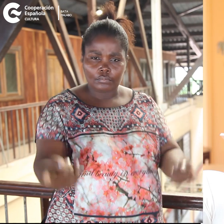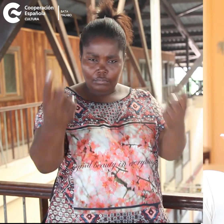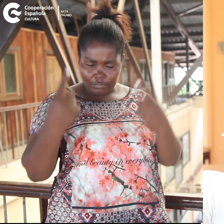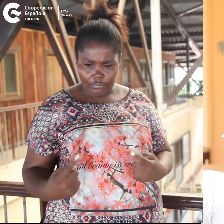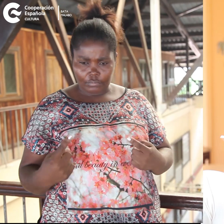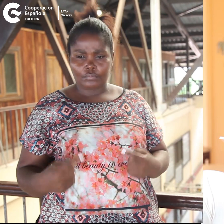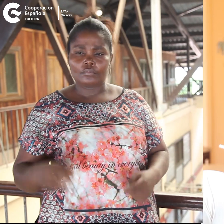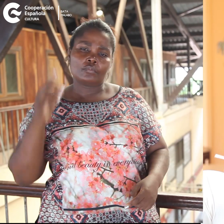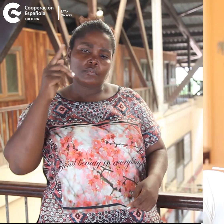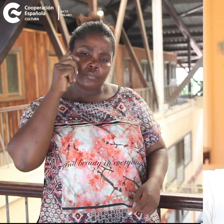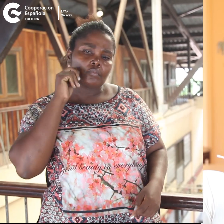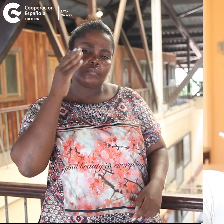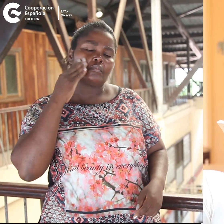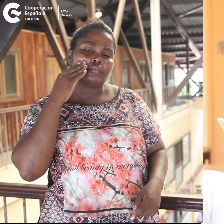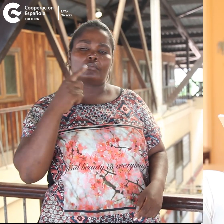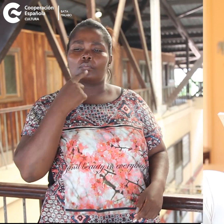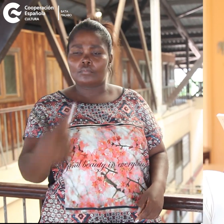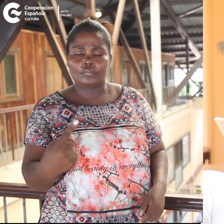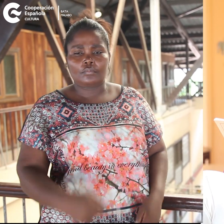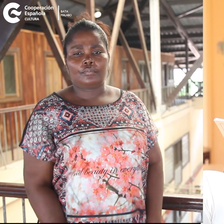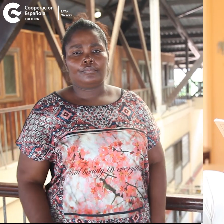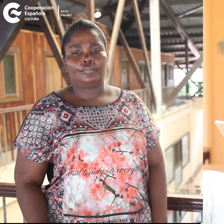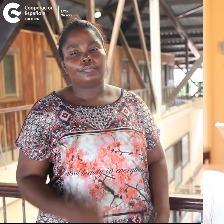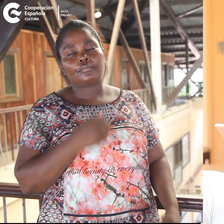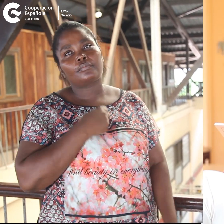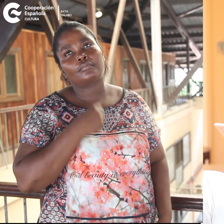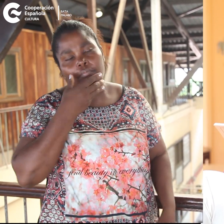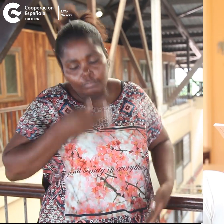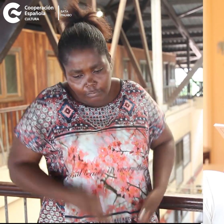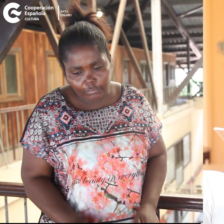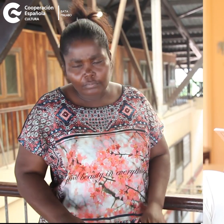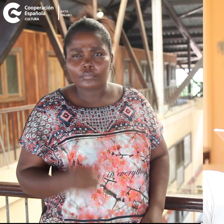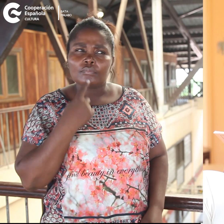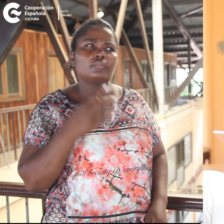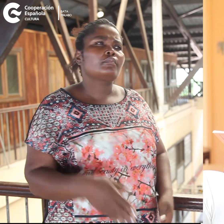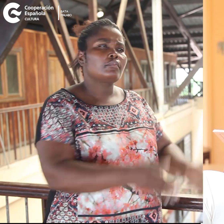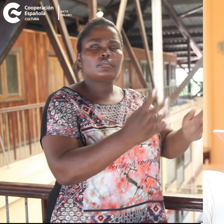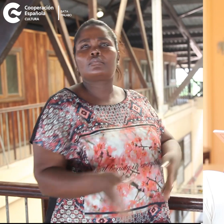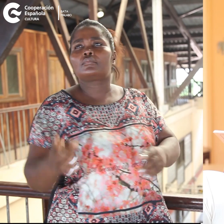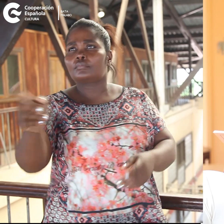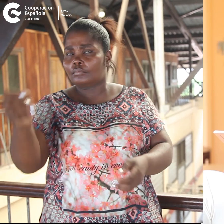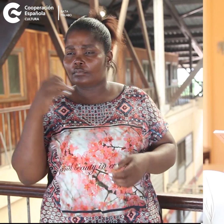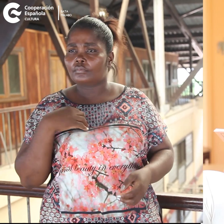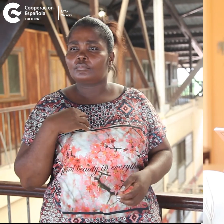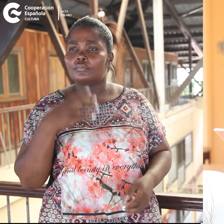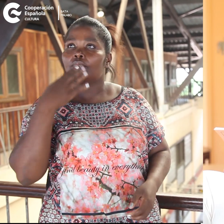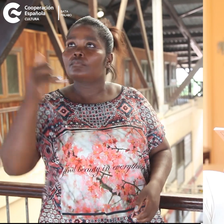Mona Vitombari. Le dijo, hijo, ¿qué camino debo tomar? Este es mejor,